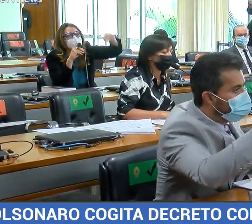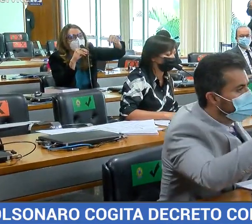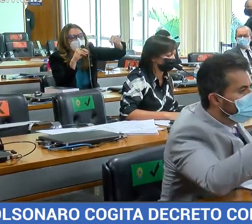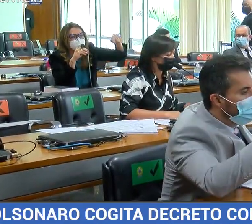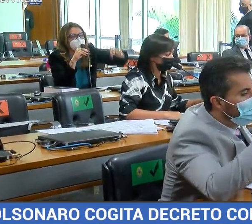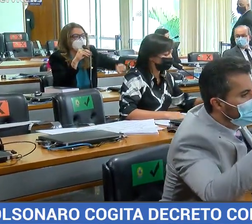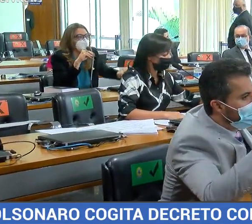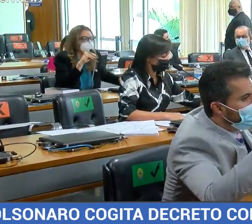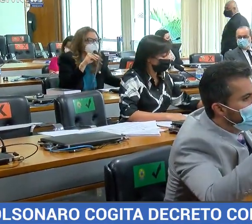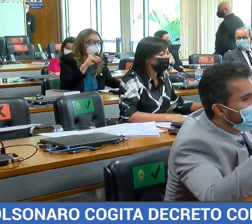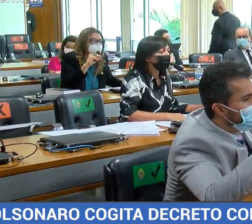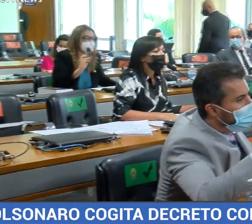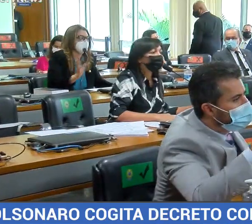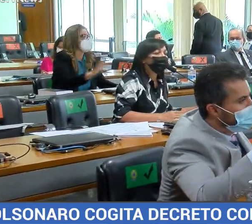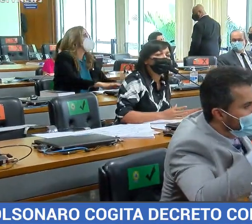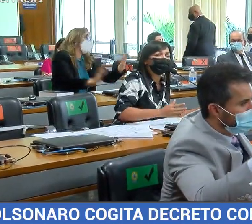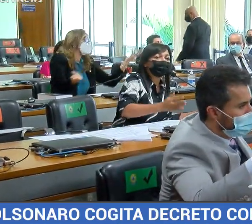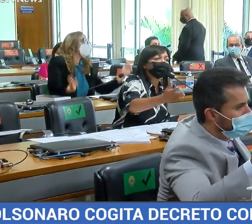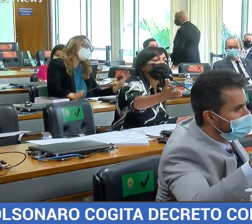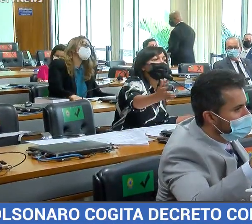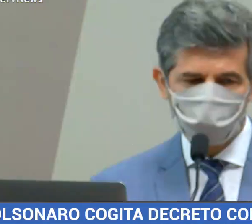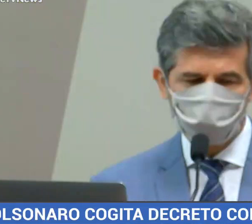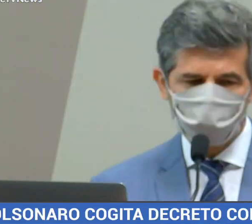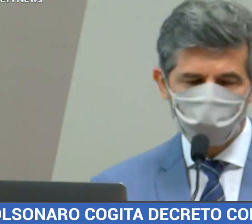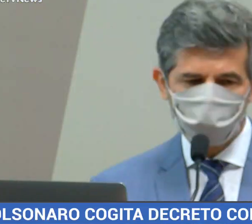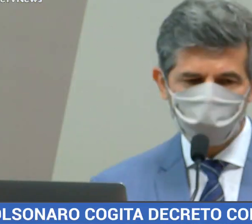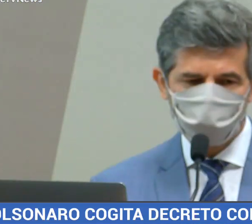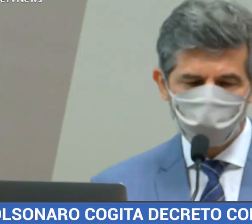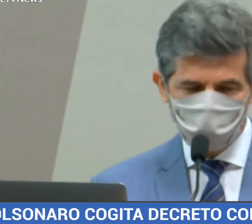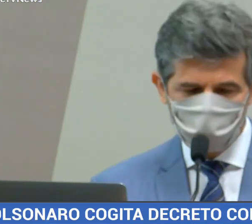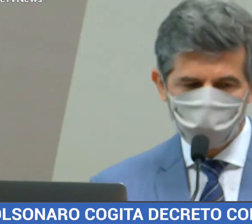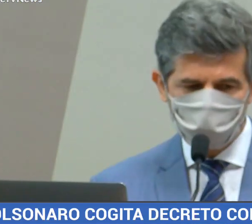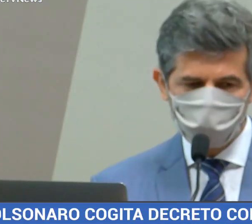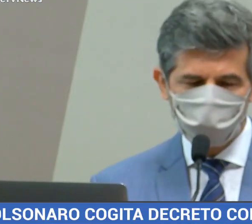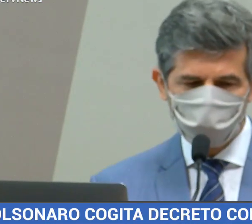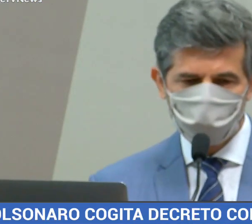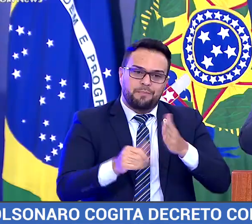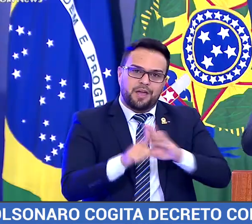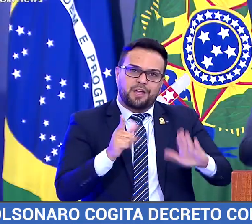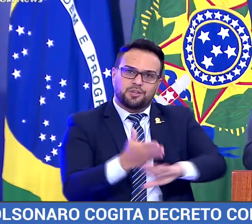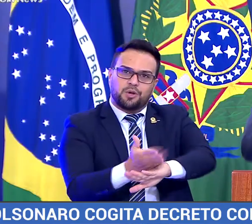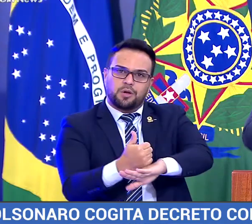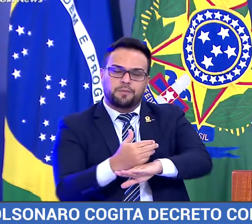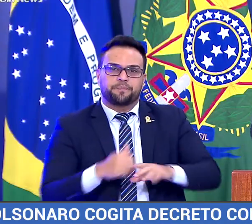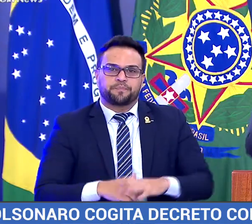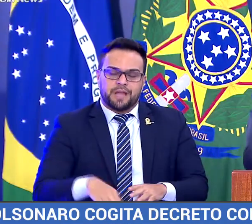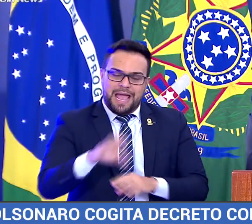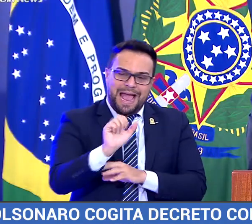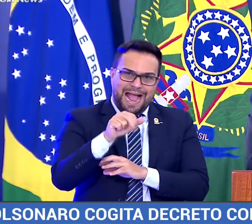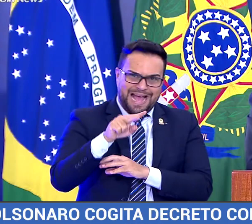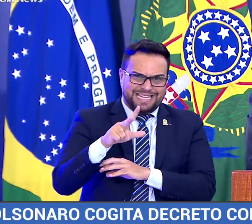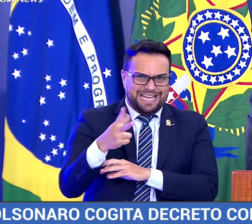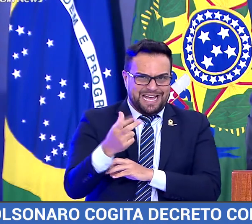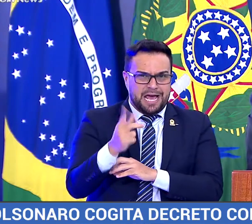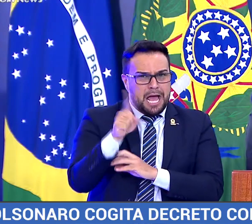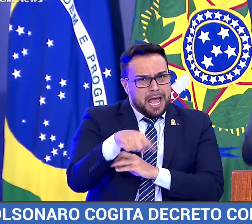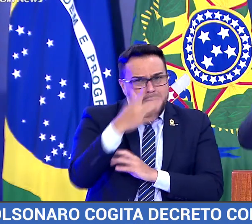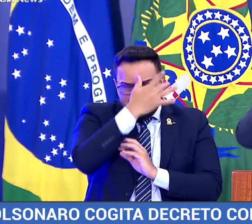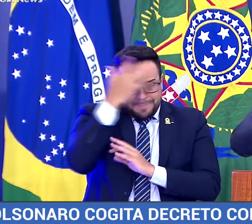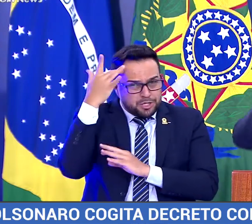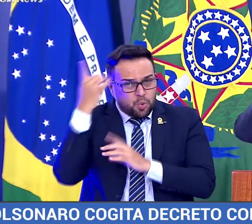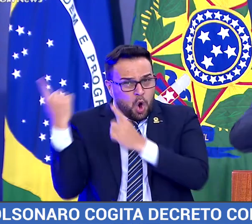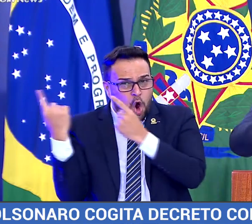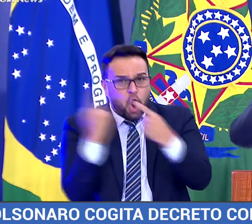combate à Covid-19, estava reunida para ouvir o ex-ministro da Saúde, Nelson Teixe. Bolsonaro admitiu que o governo vem